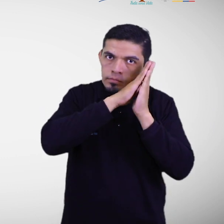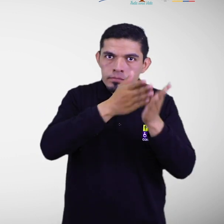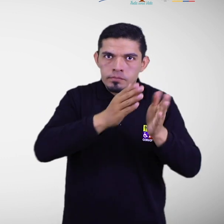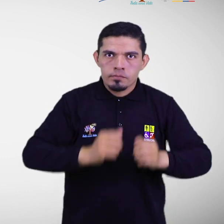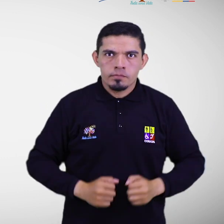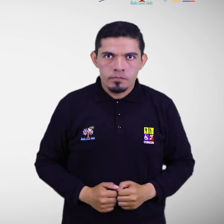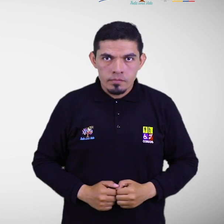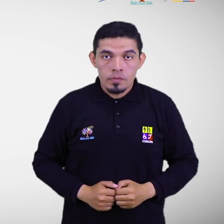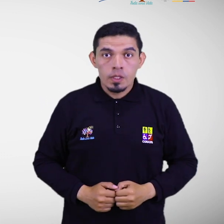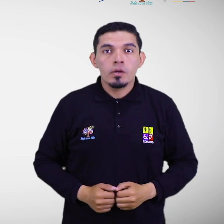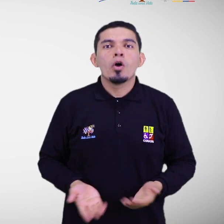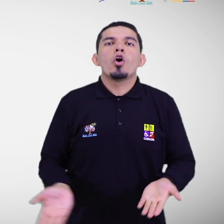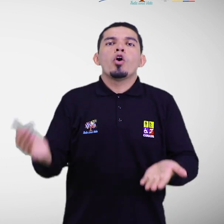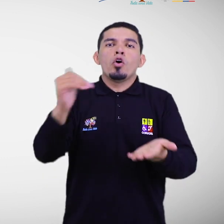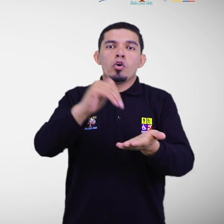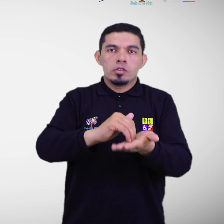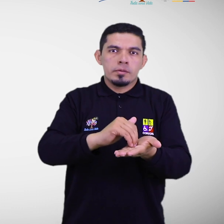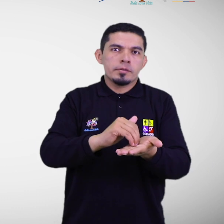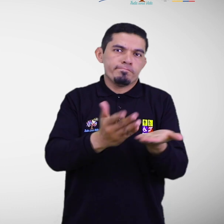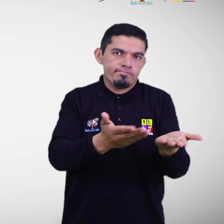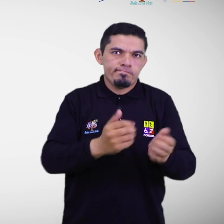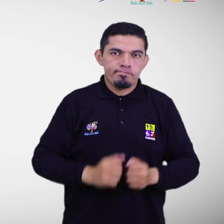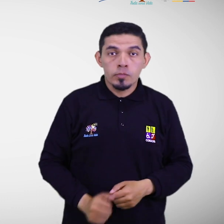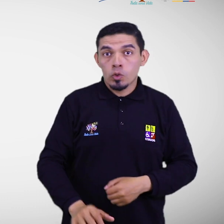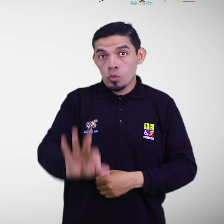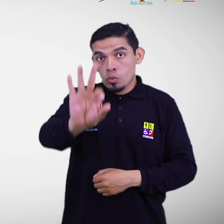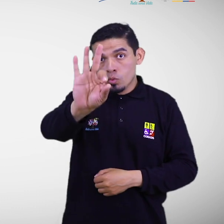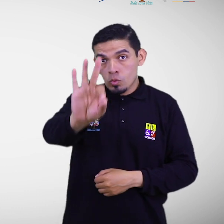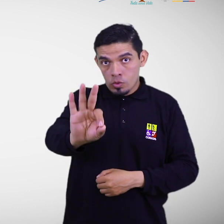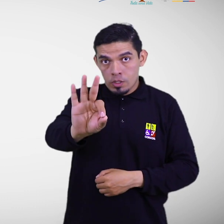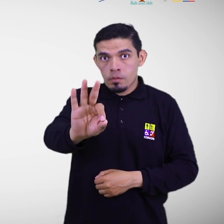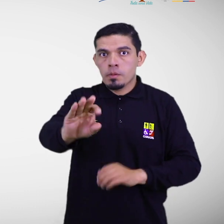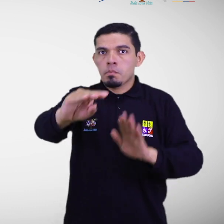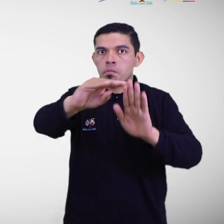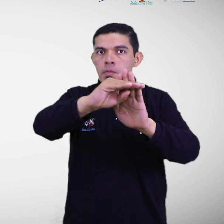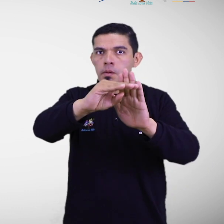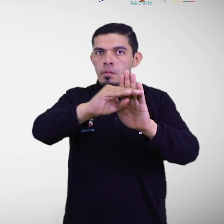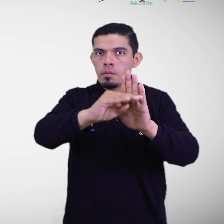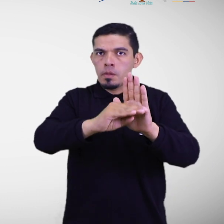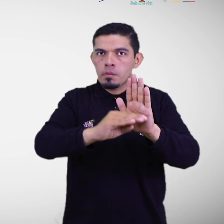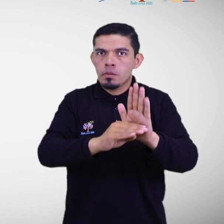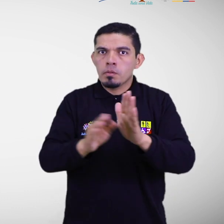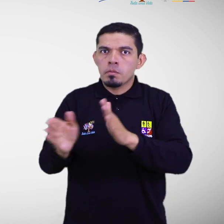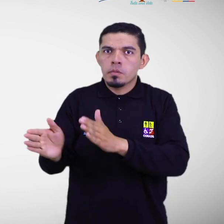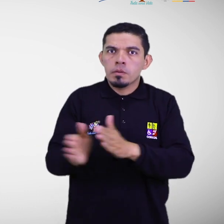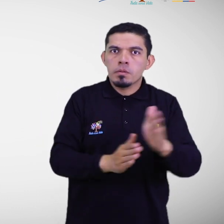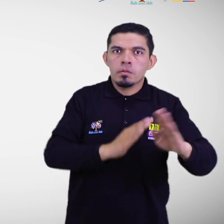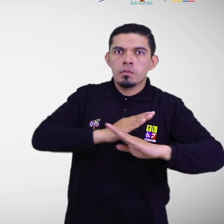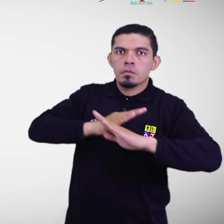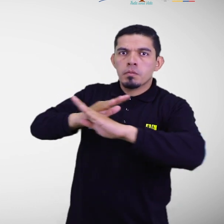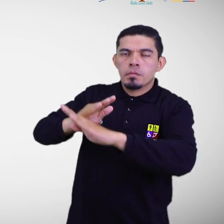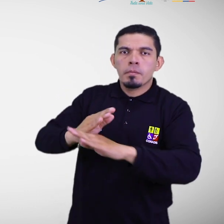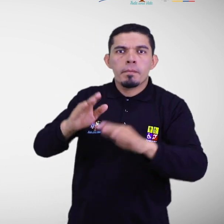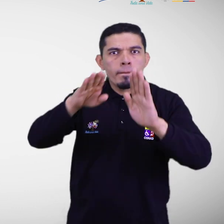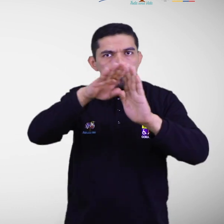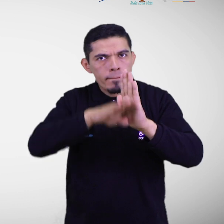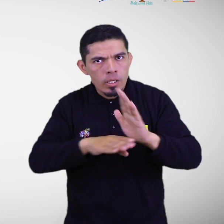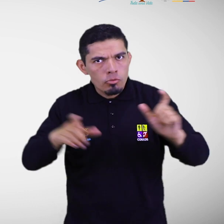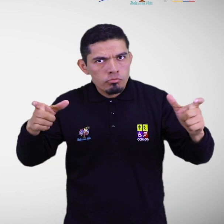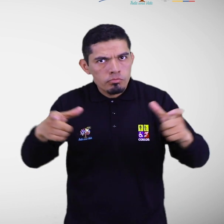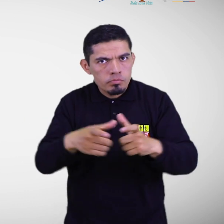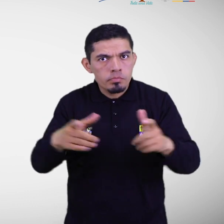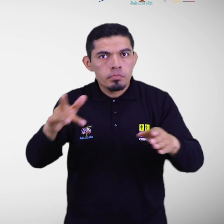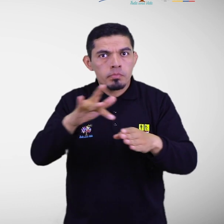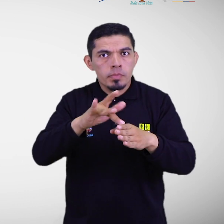Recuperación. Paso 9. Implementar estándares para la reducción del riesgo de las personas con discapacidad en el